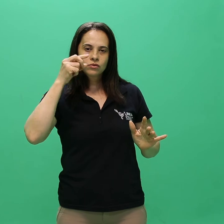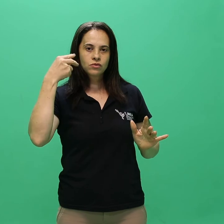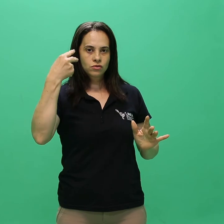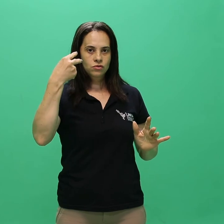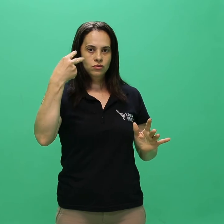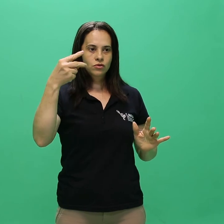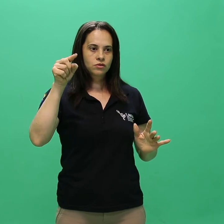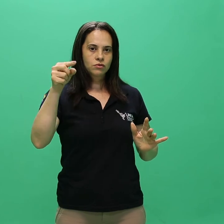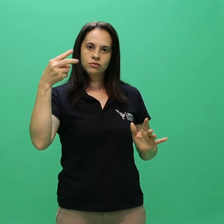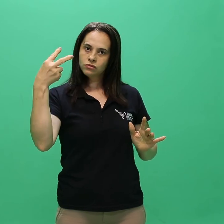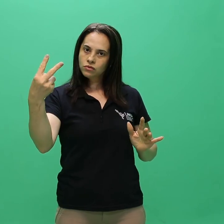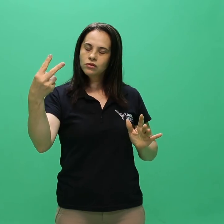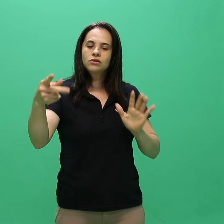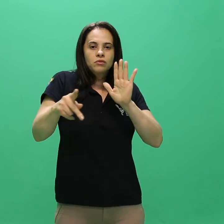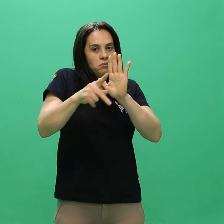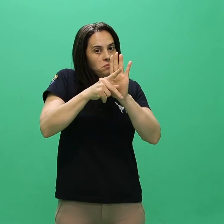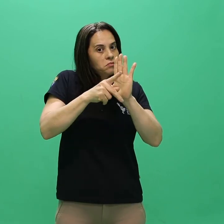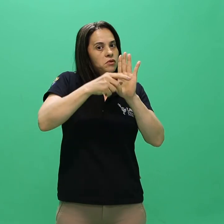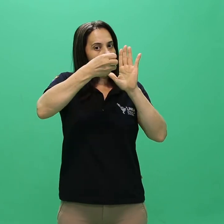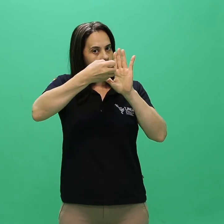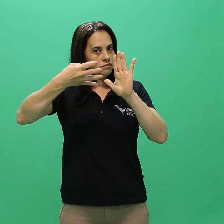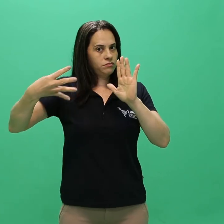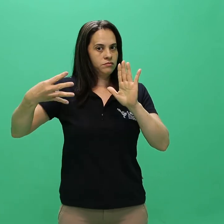2.2 do referido edital.